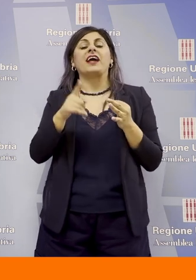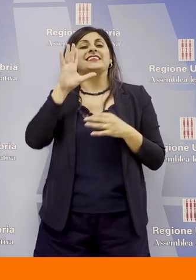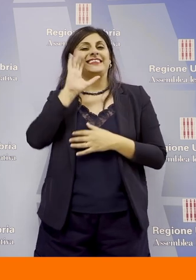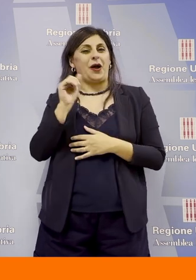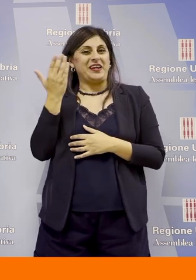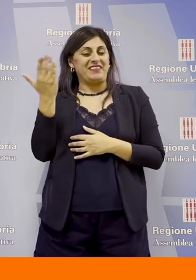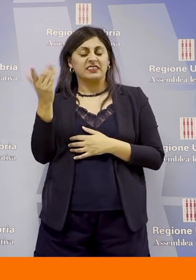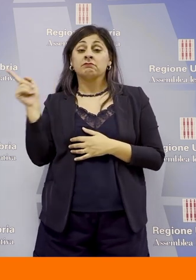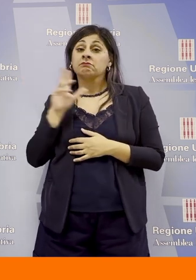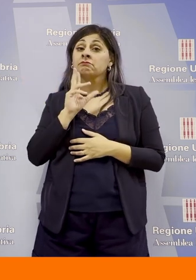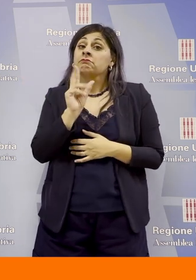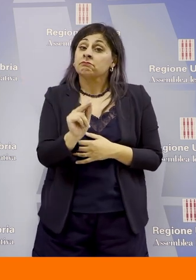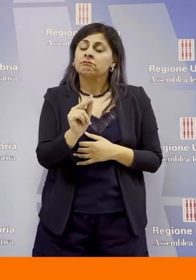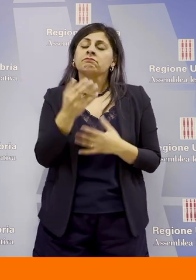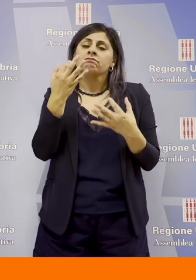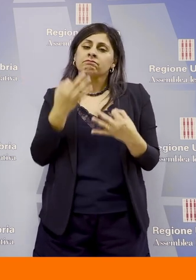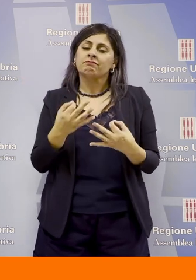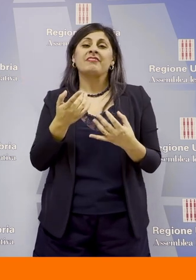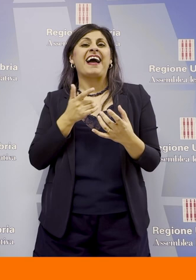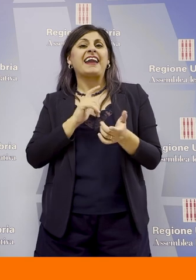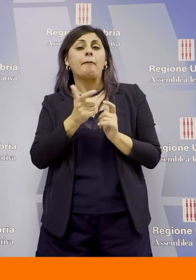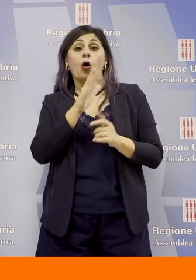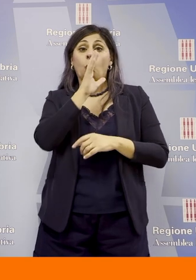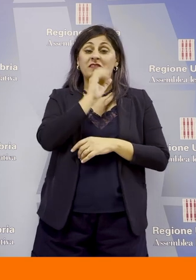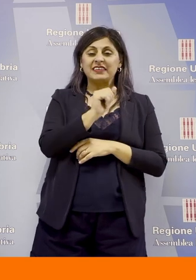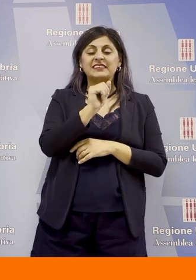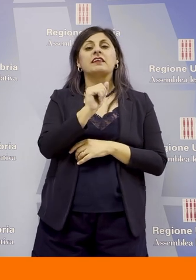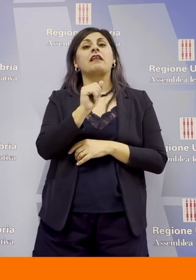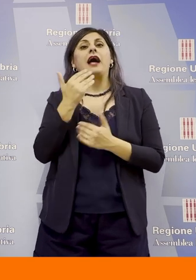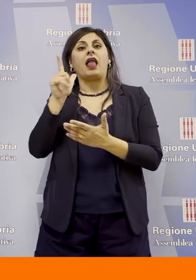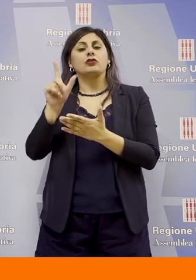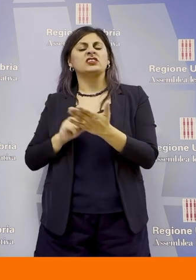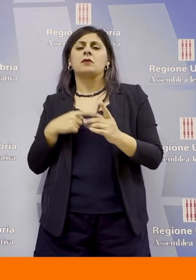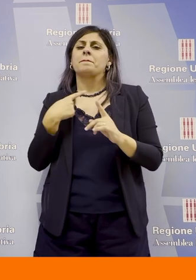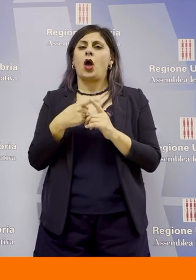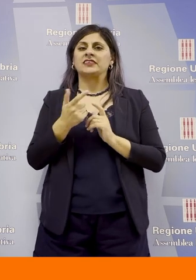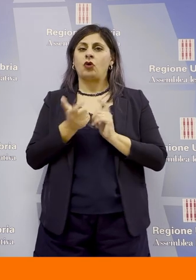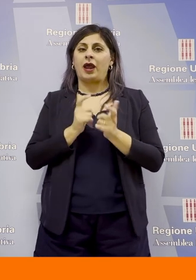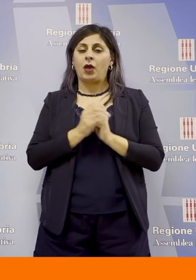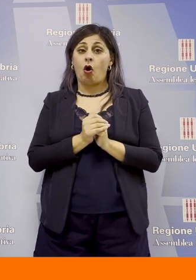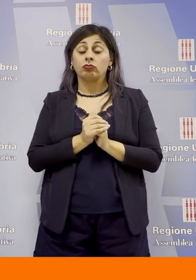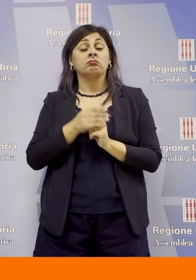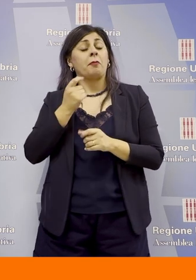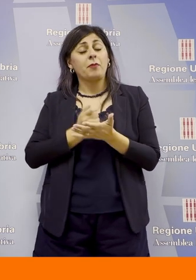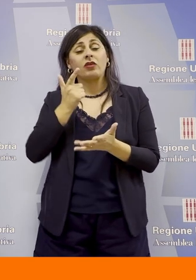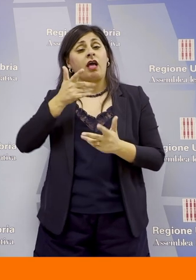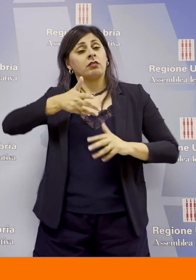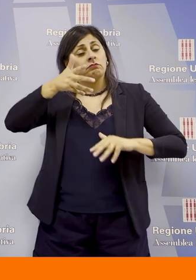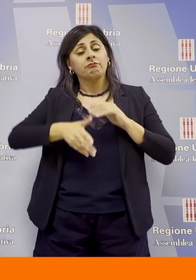che ha sottolineato il positivo rapporto tra Università e Assemblea Legislativa è importante approfondire questo tipo di tematica